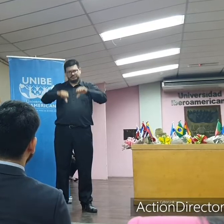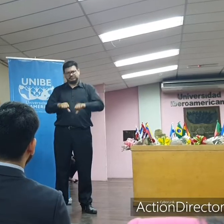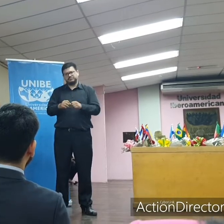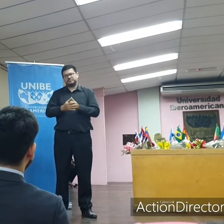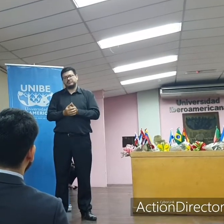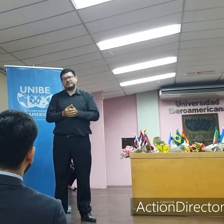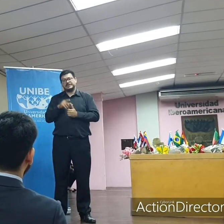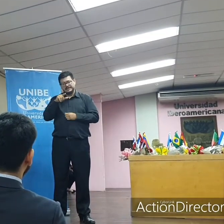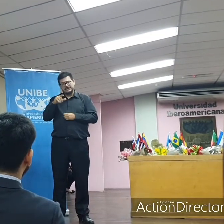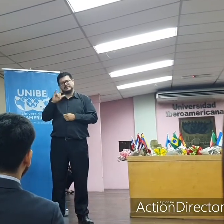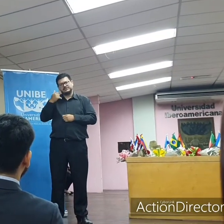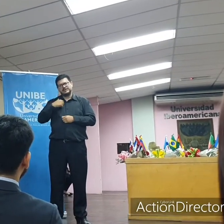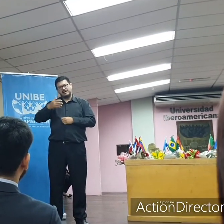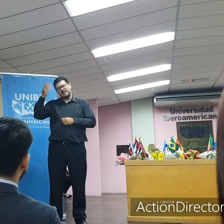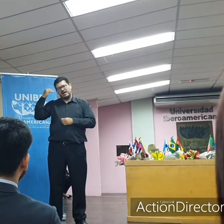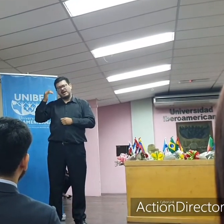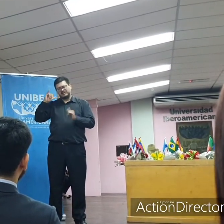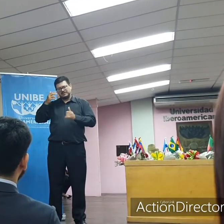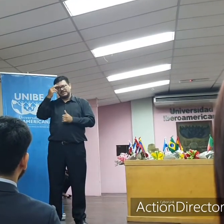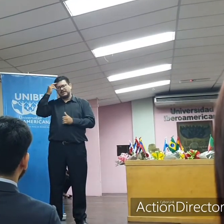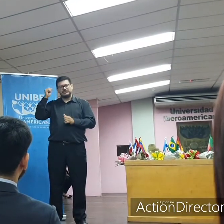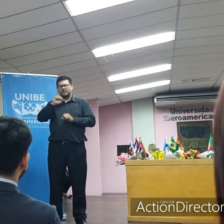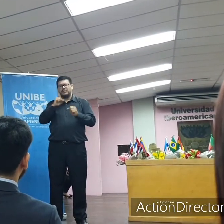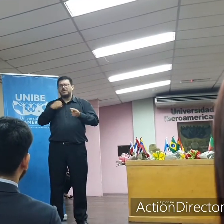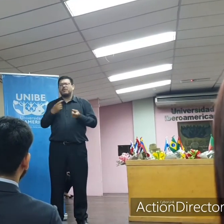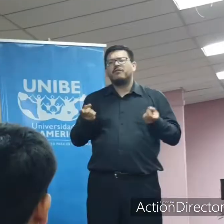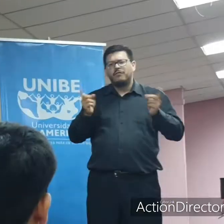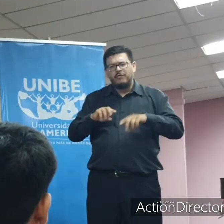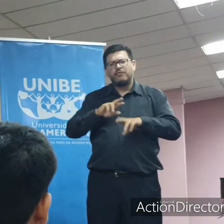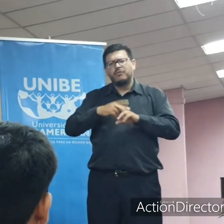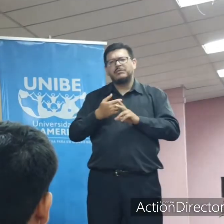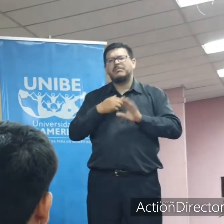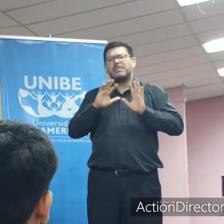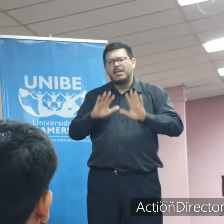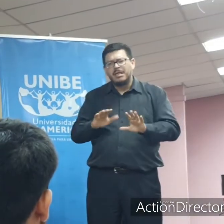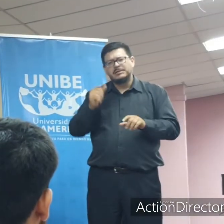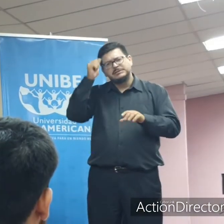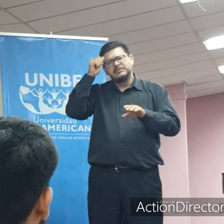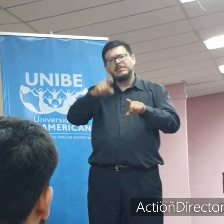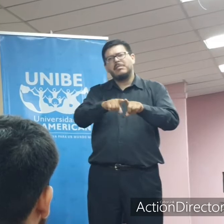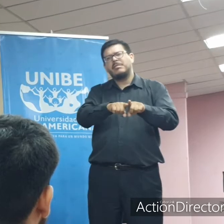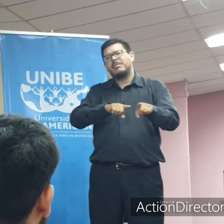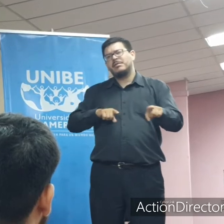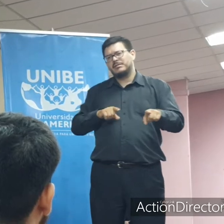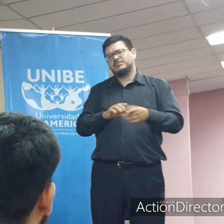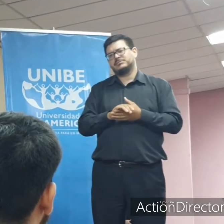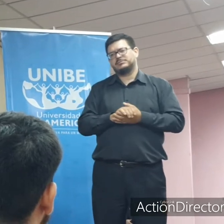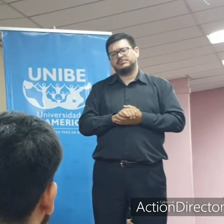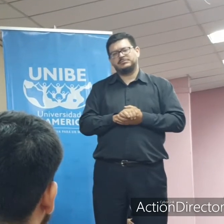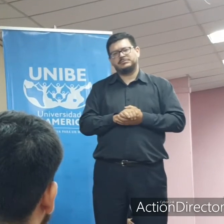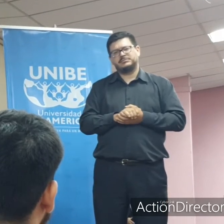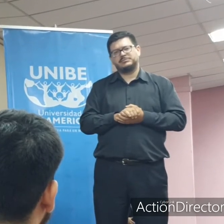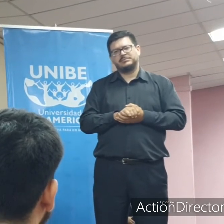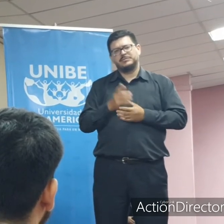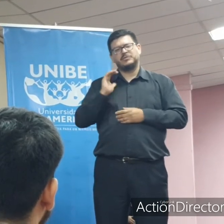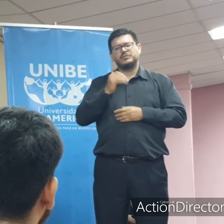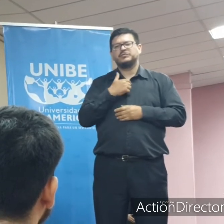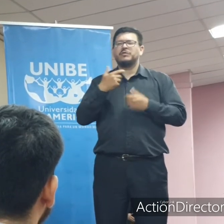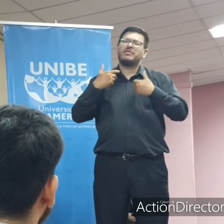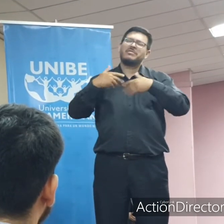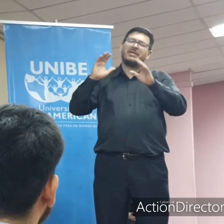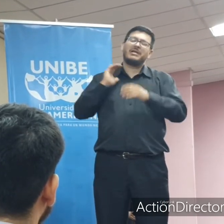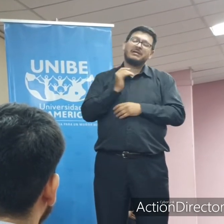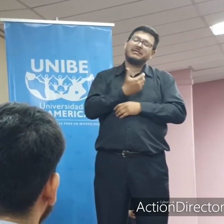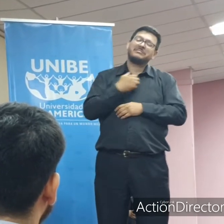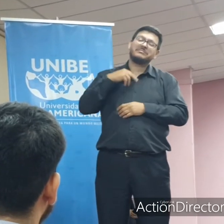Ese paso ya vimos. No podemos quedarnos tranquilos mirando que